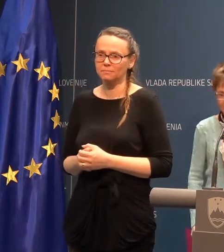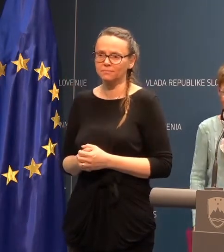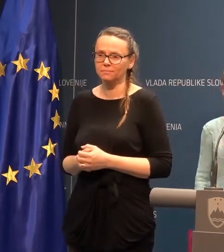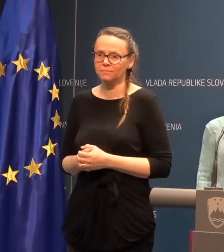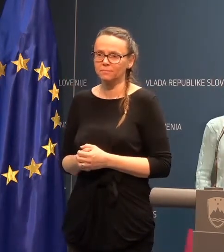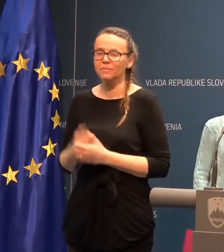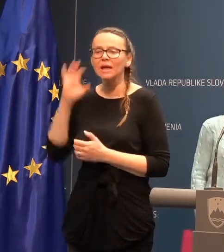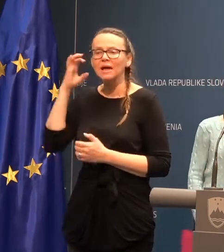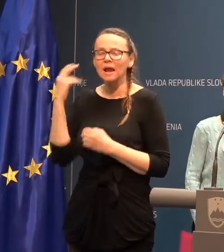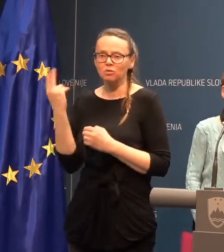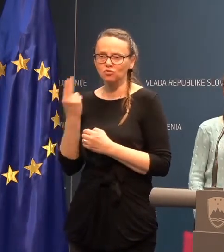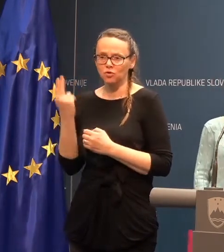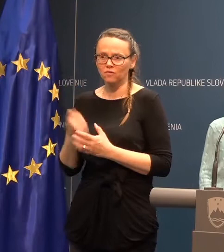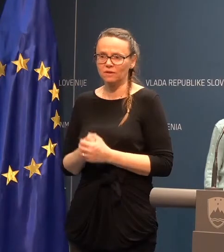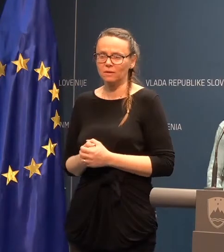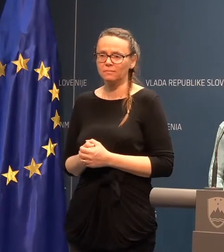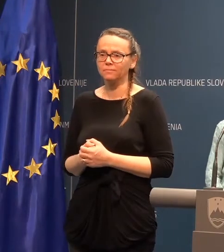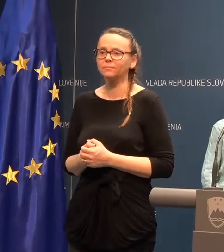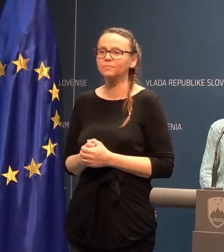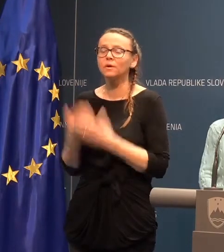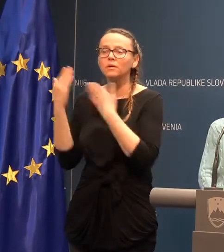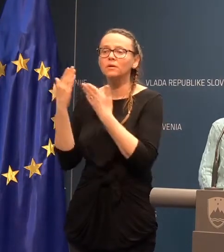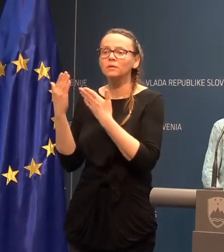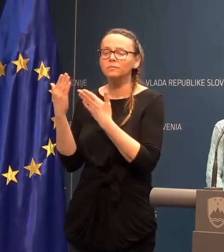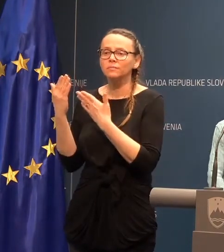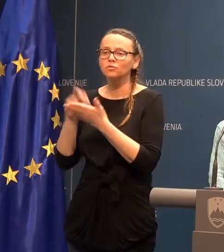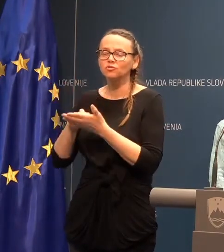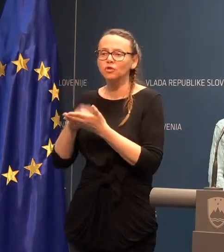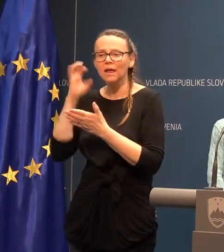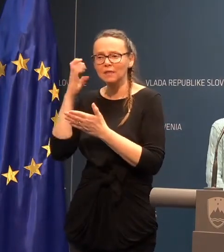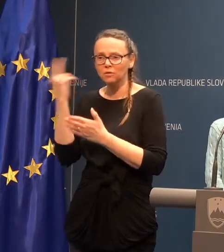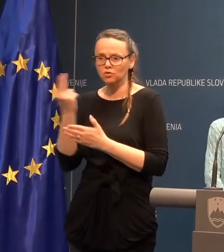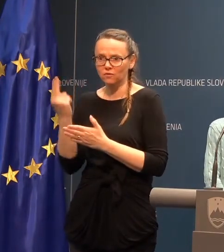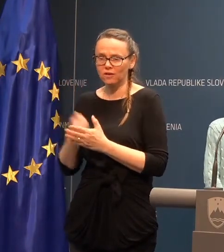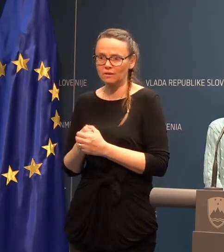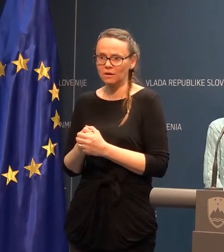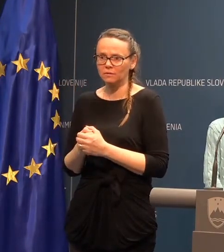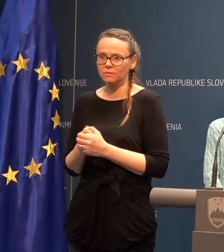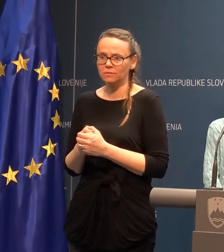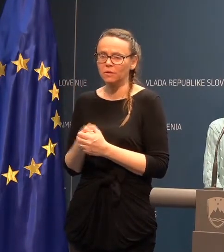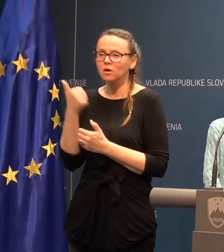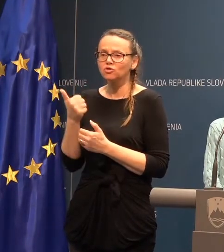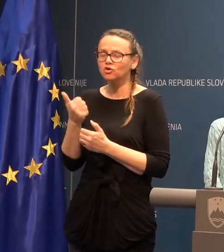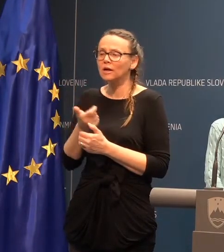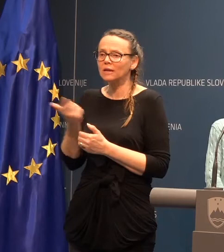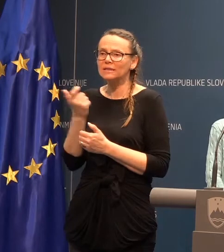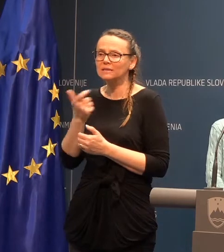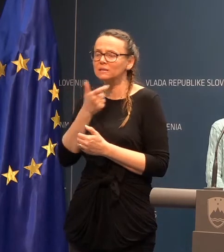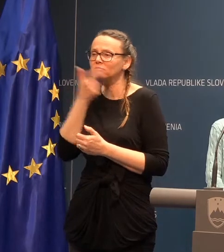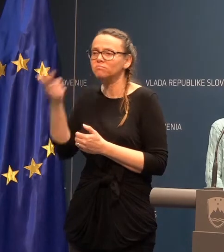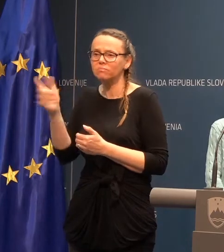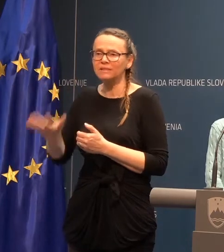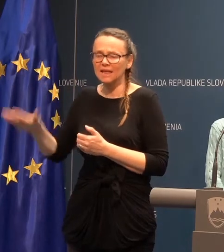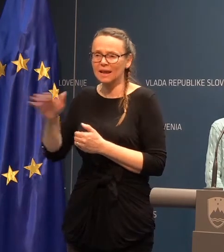Radija Slovenija, reslednje. Pozdravljeni Maja Drša, Radija Slovenija. Ena detekcija, ste redna, imam vprašanje iz Maribora,